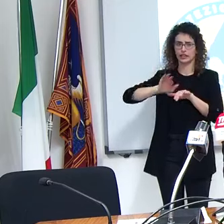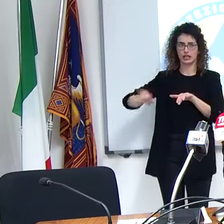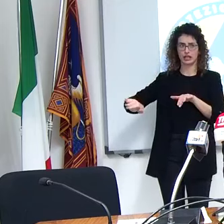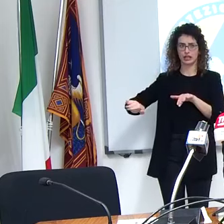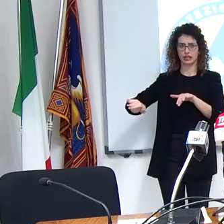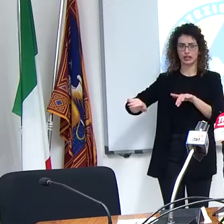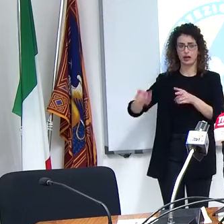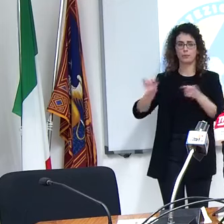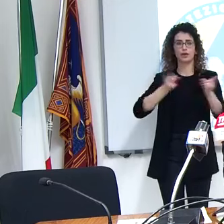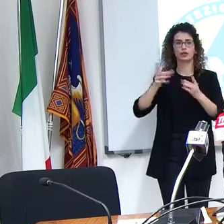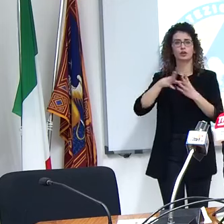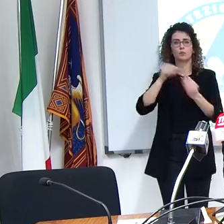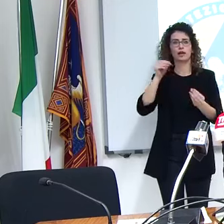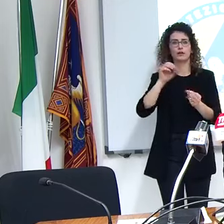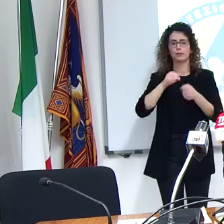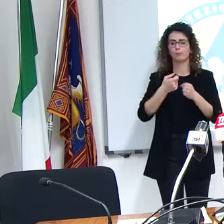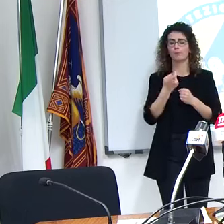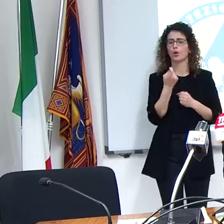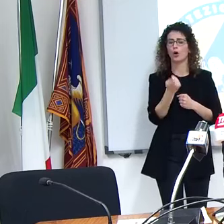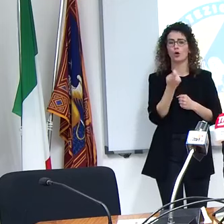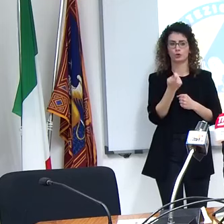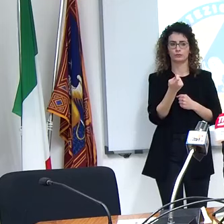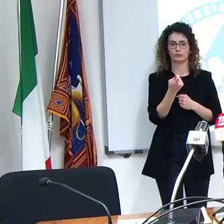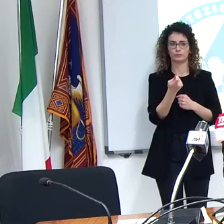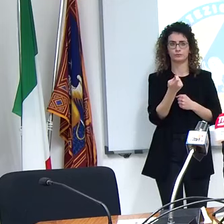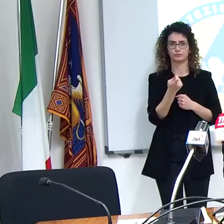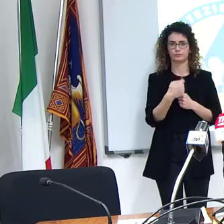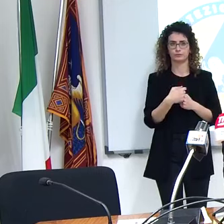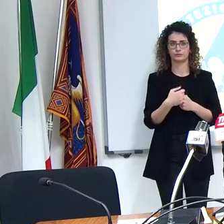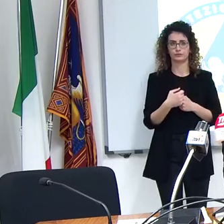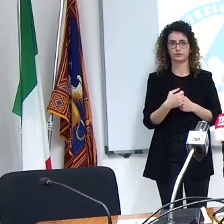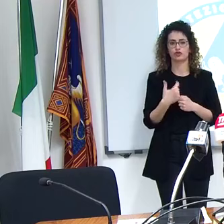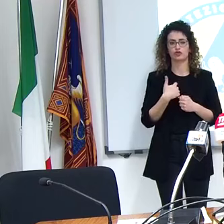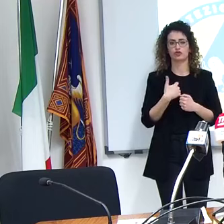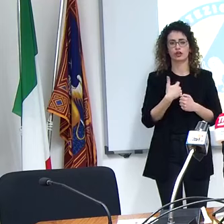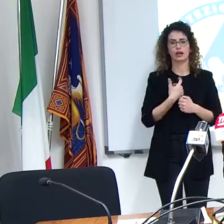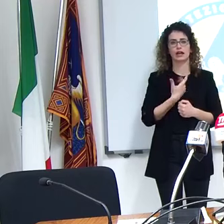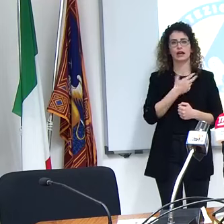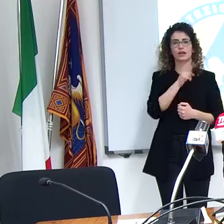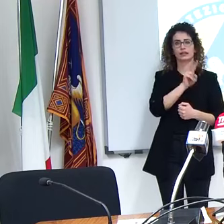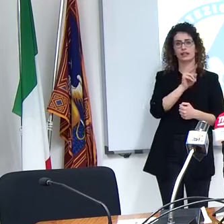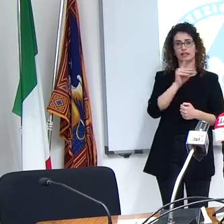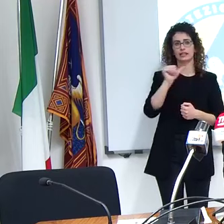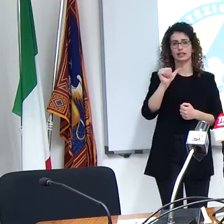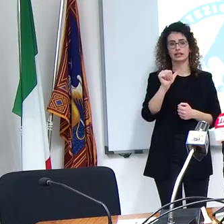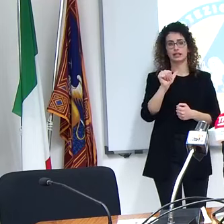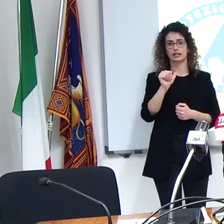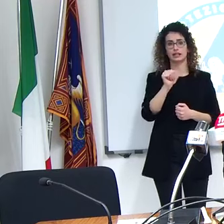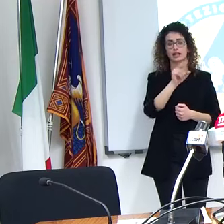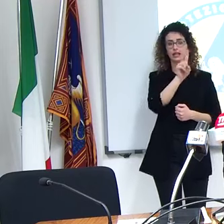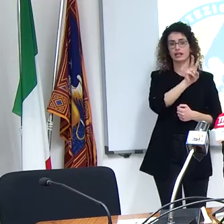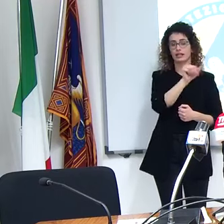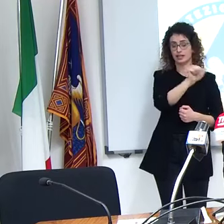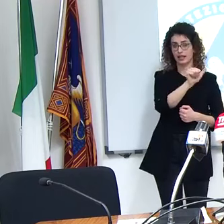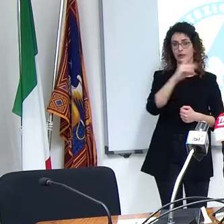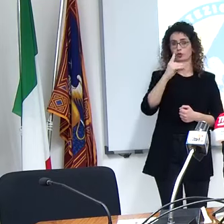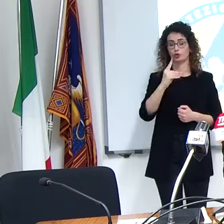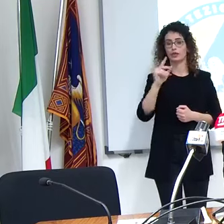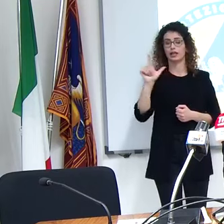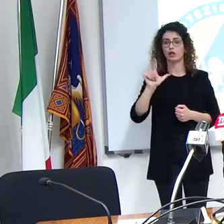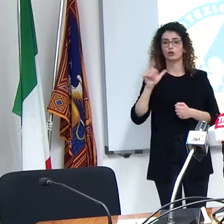limitati c'è una possibilità per quei tre giorni di spostarsi in ambito più che altro la domanda naturalmente